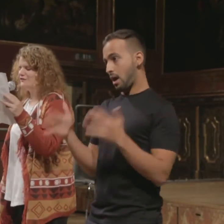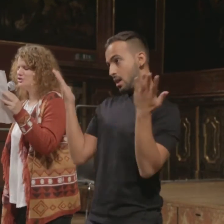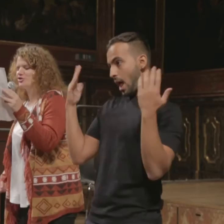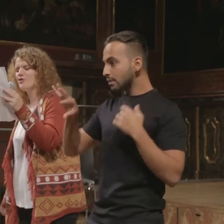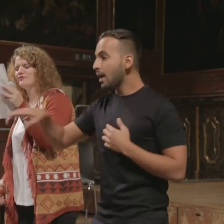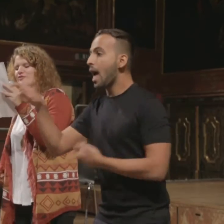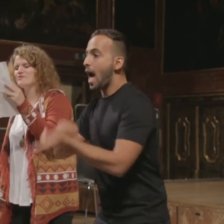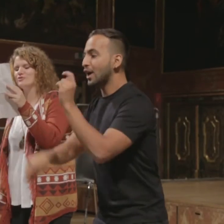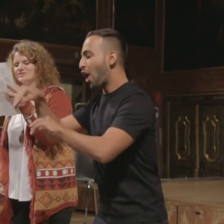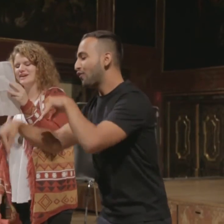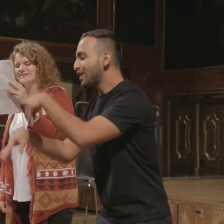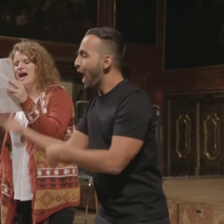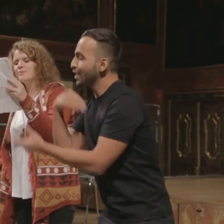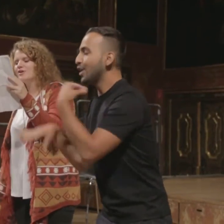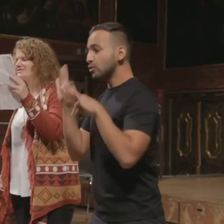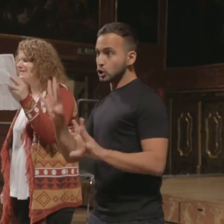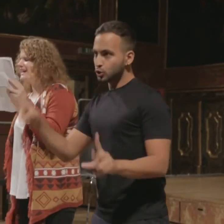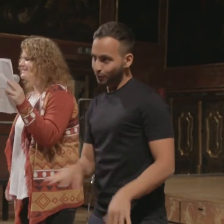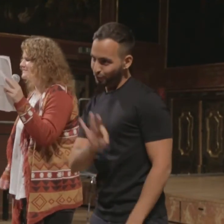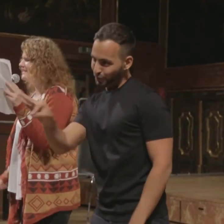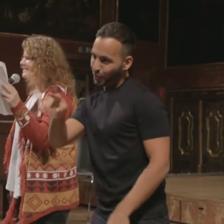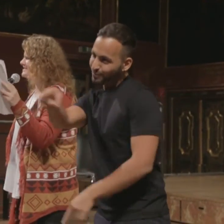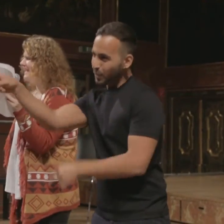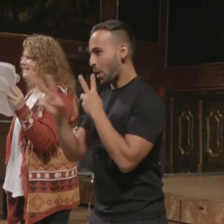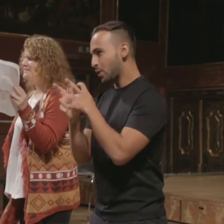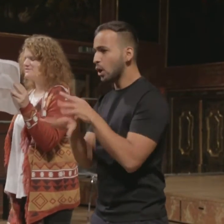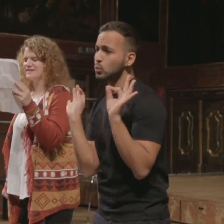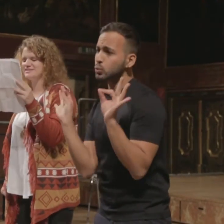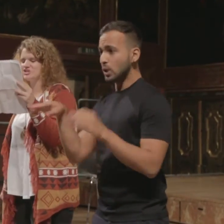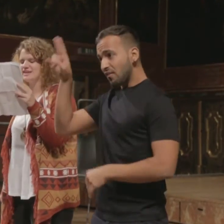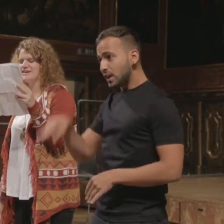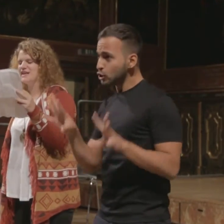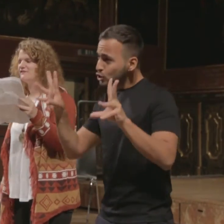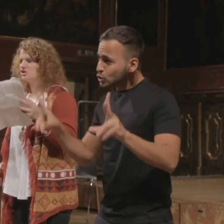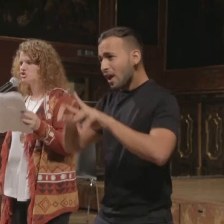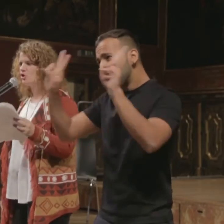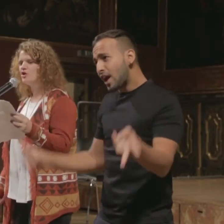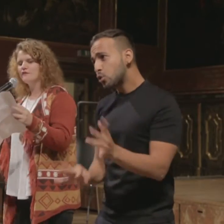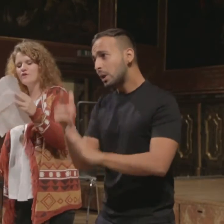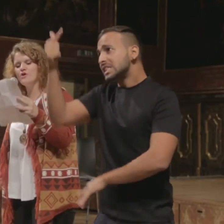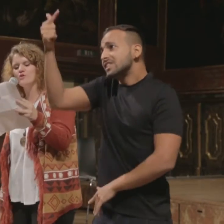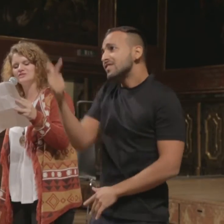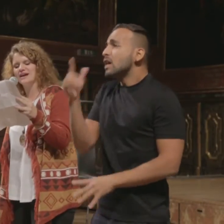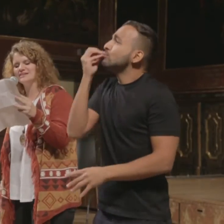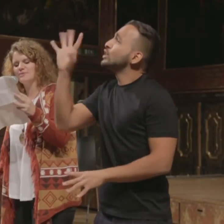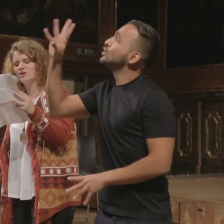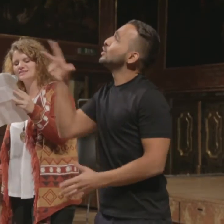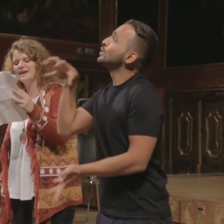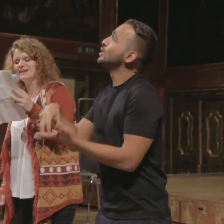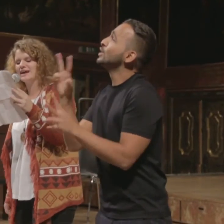Wie schön für Österreich. Aber Gott sei Dank ist Wien die zweitlebenswerteste Stadt der Welt. Wie schön für Österreich. Aber Gott sei Dank